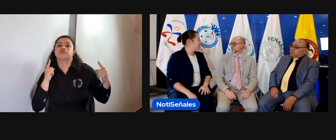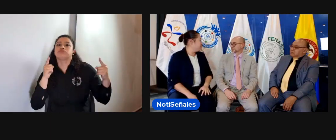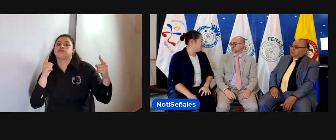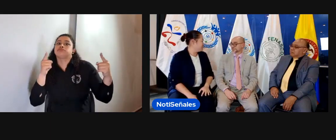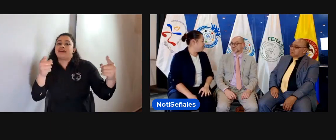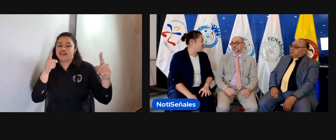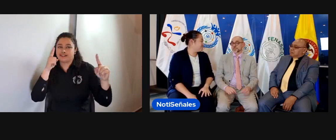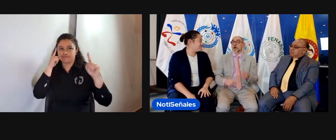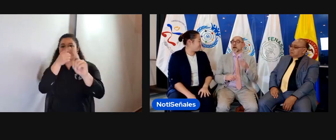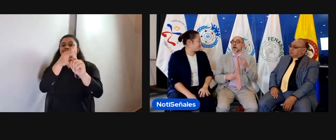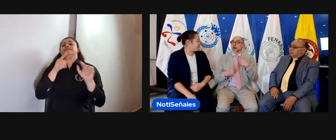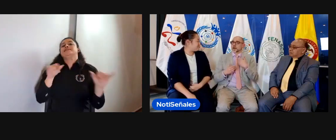el mismo fin.